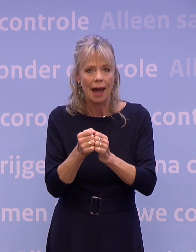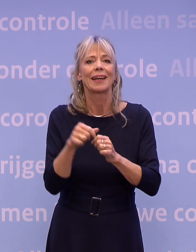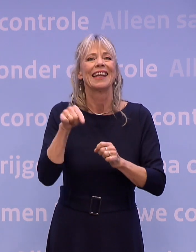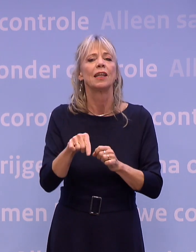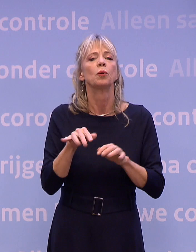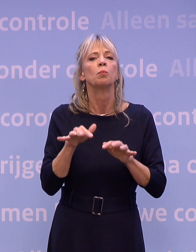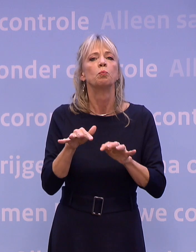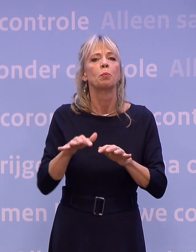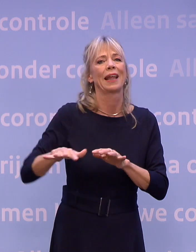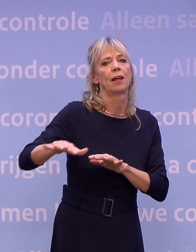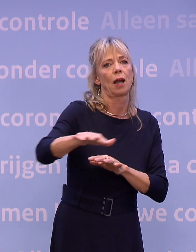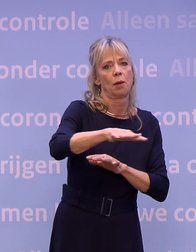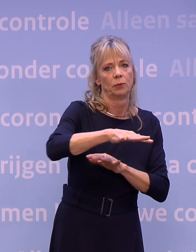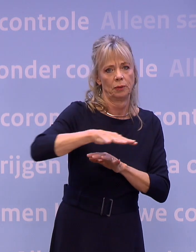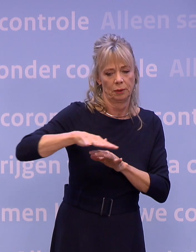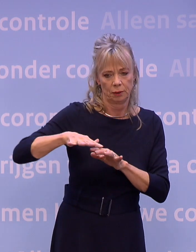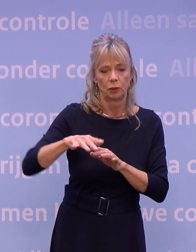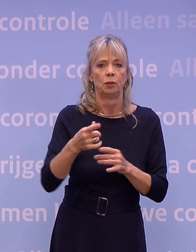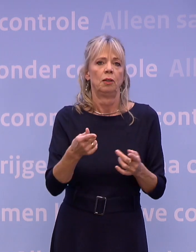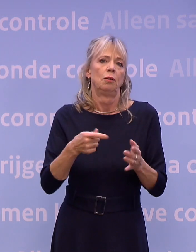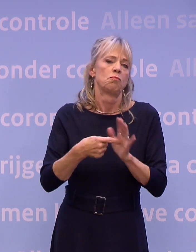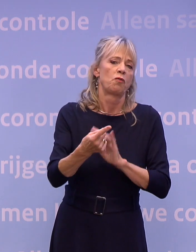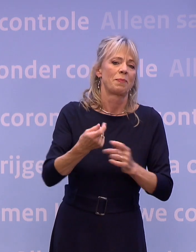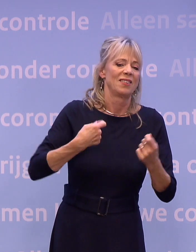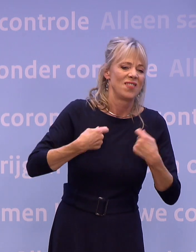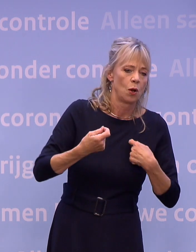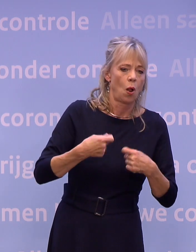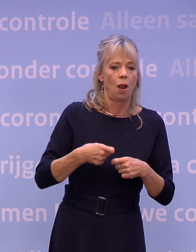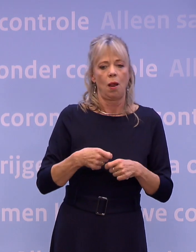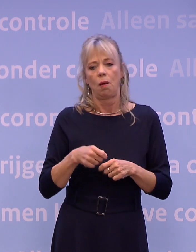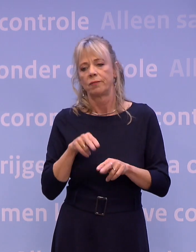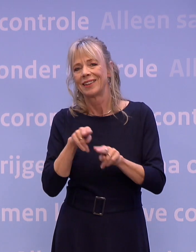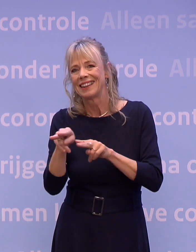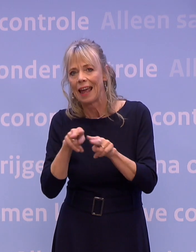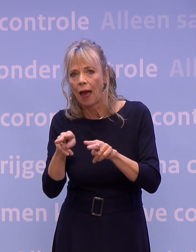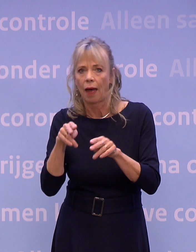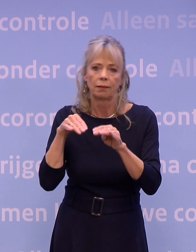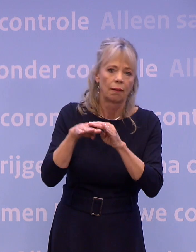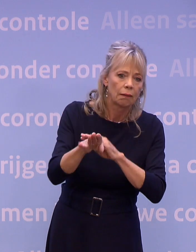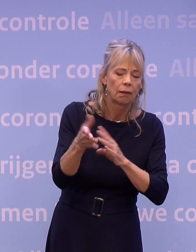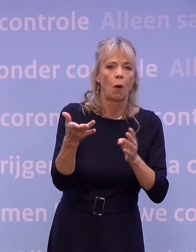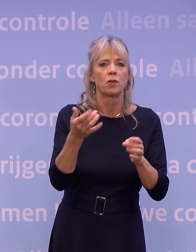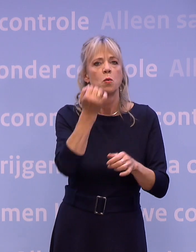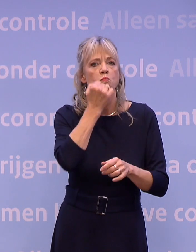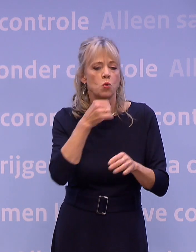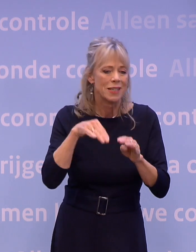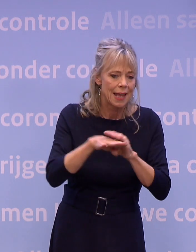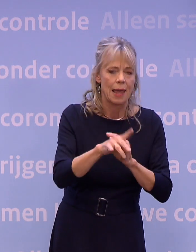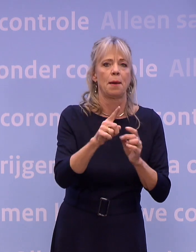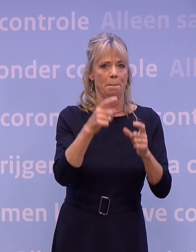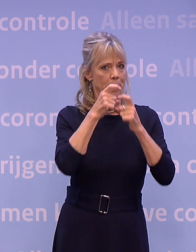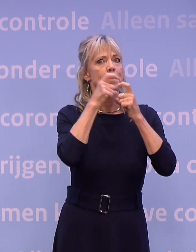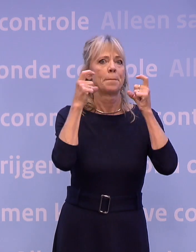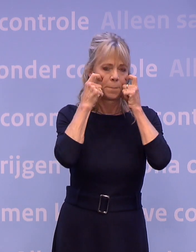Dus bijvoorbeeld als je in de winkel bent, het theater inloopt of een museum bezoekt. En we breiden die